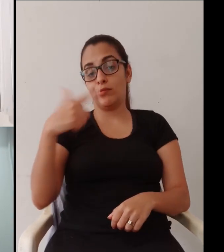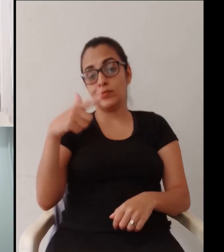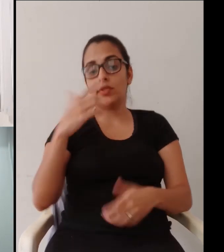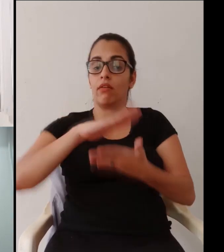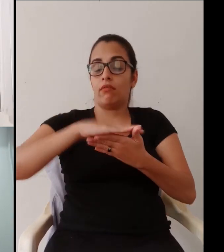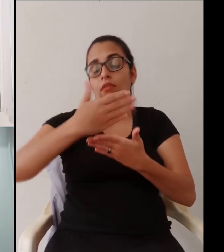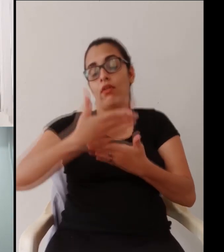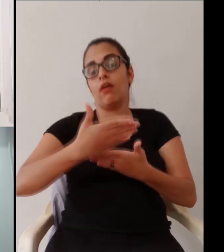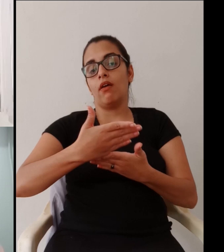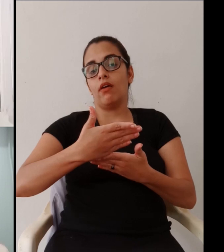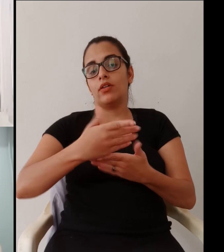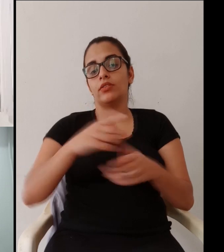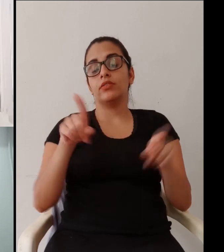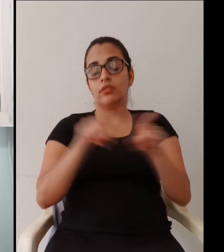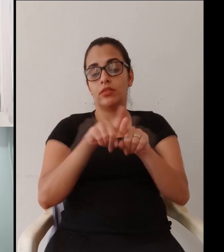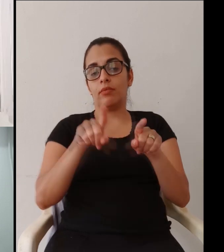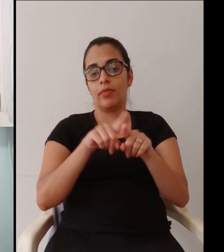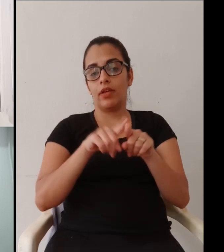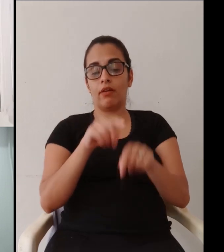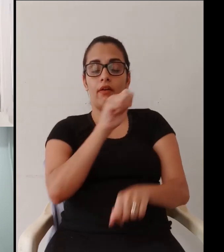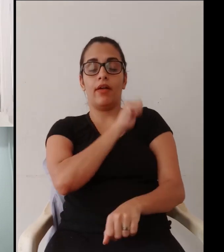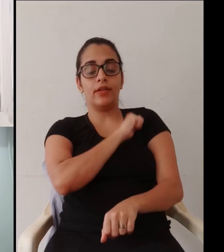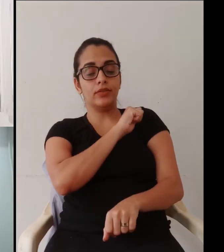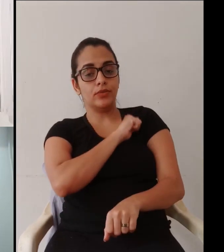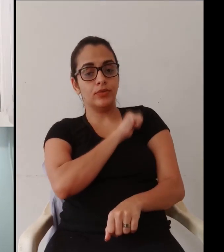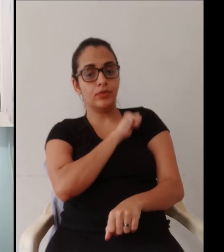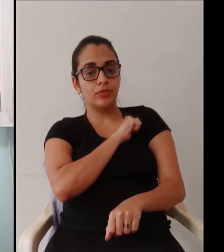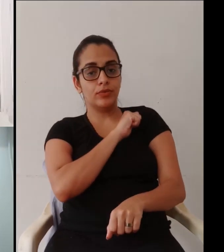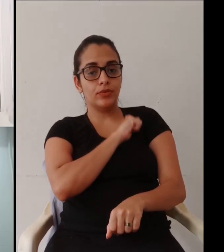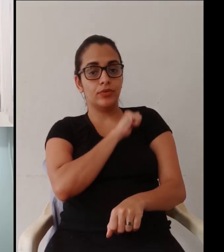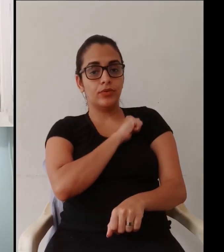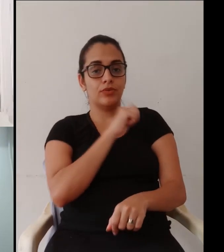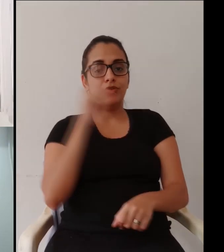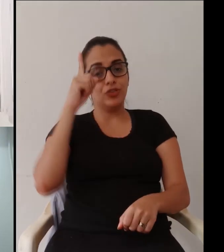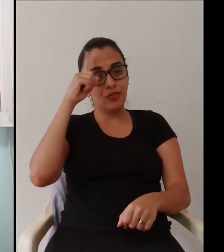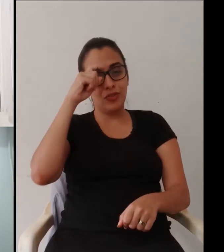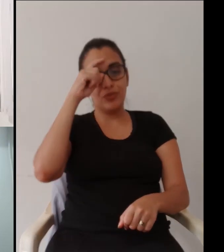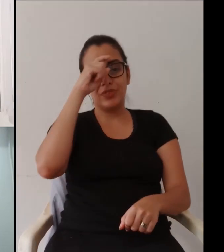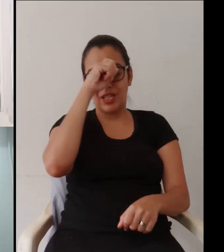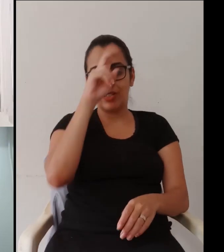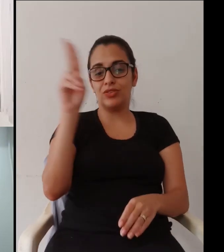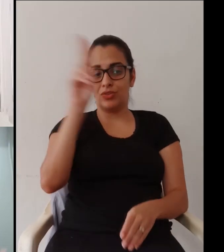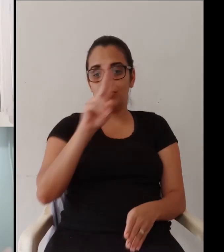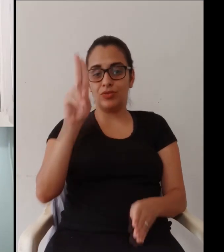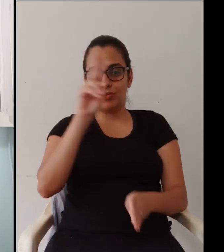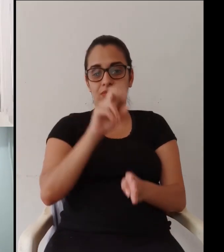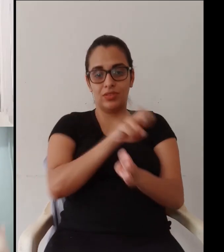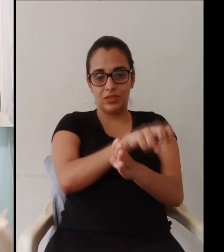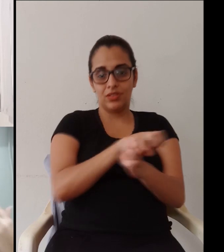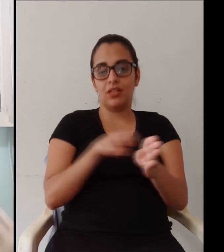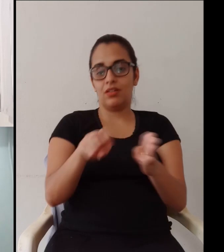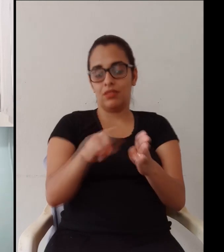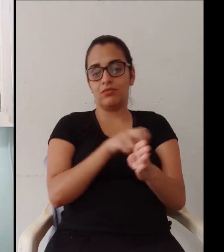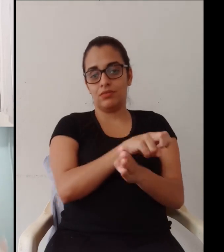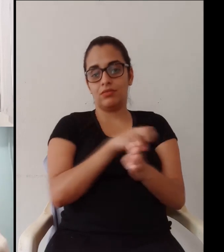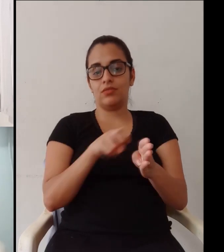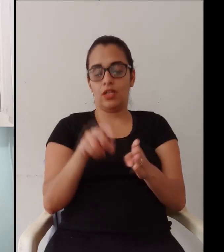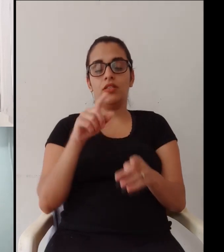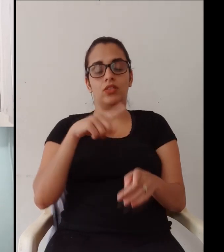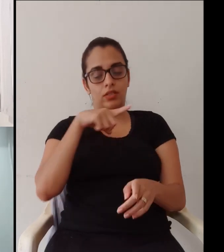alunos com deficiência os nossos alunos com dificuldade de acesso à internet acesso ao computador e além de tudo os nossos alunos com